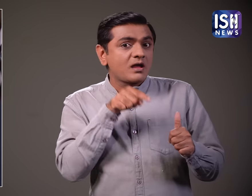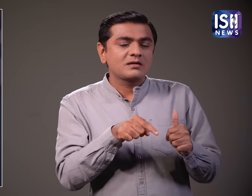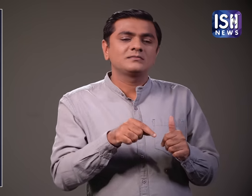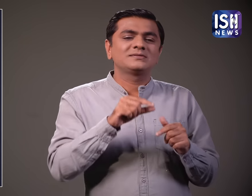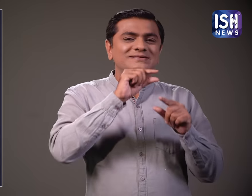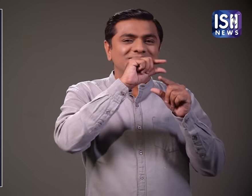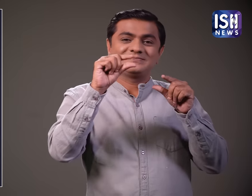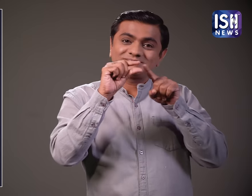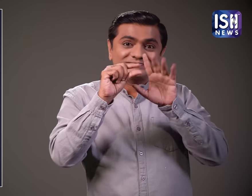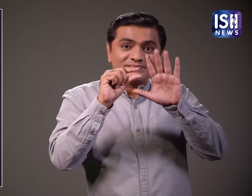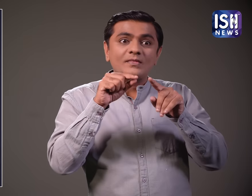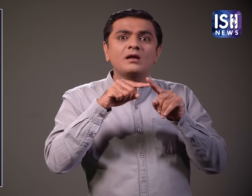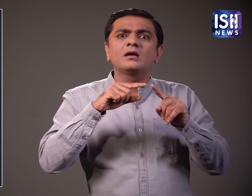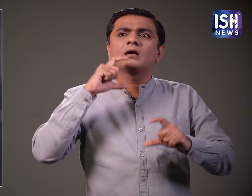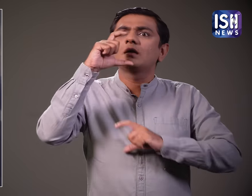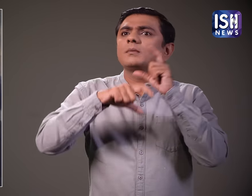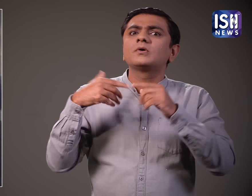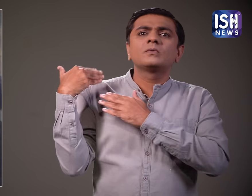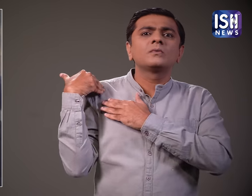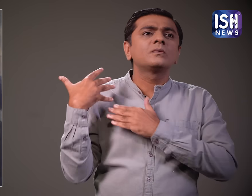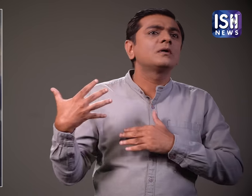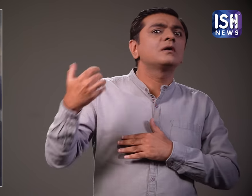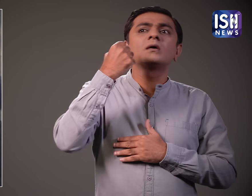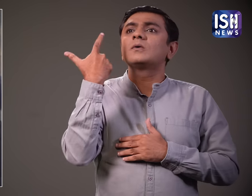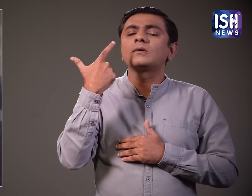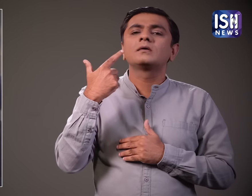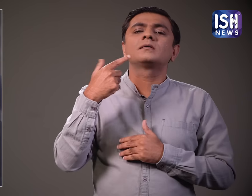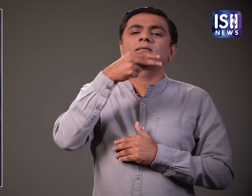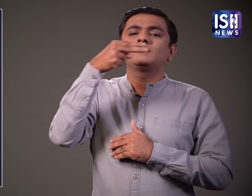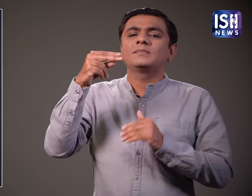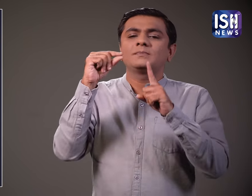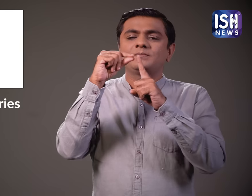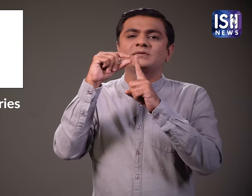इस विस्की को पिकाडिली, डिस्टिलिरीज नाम की कमपनी बनाती है